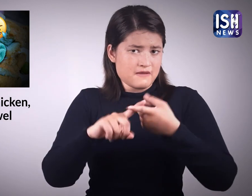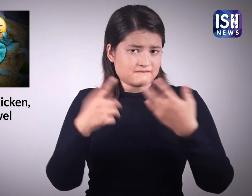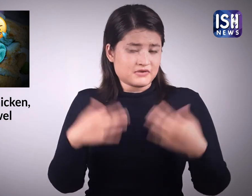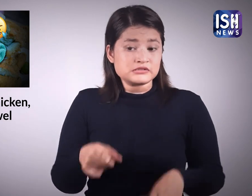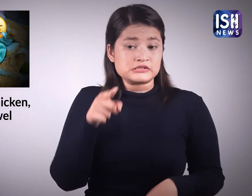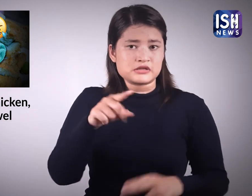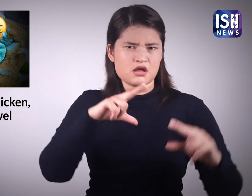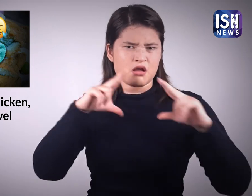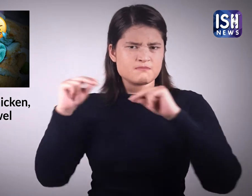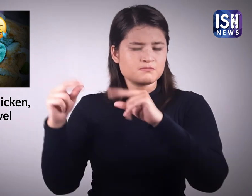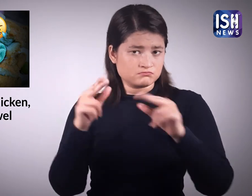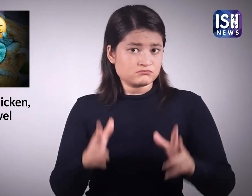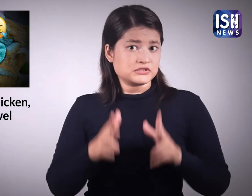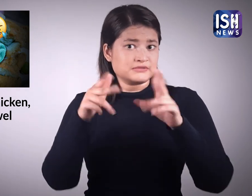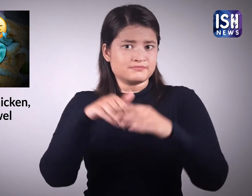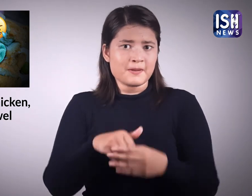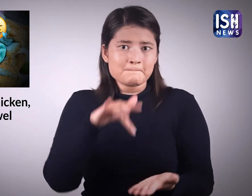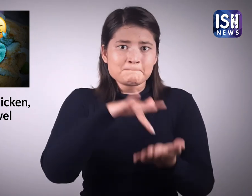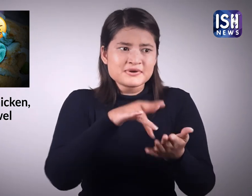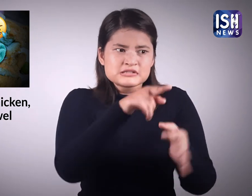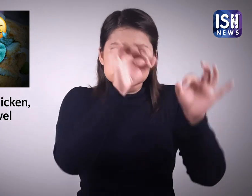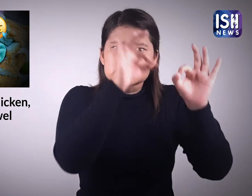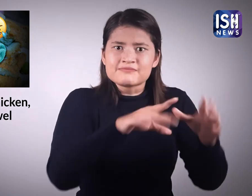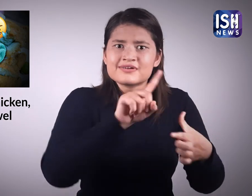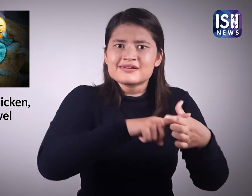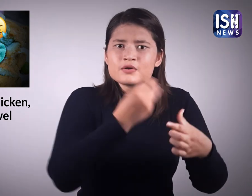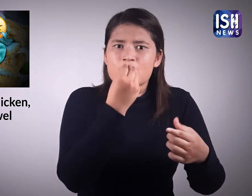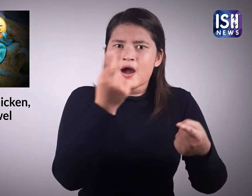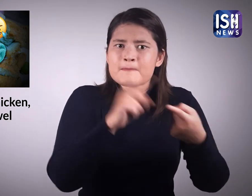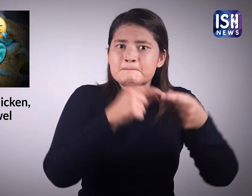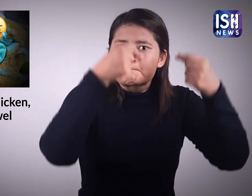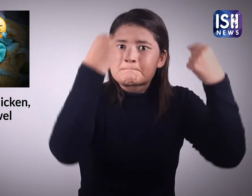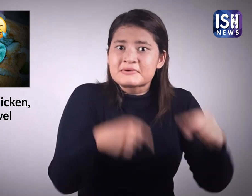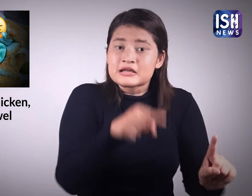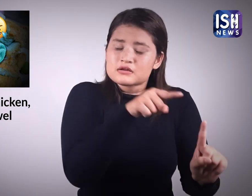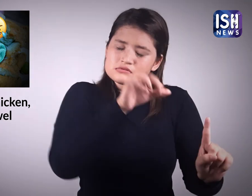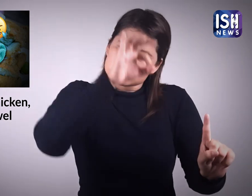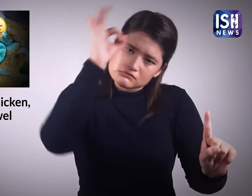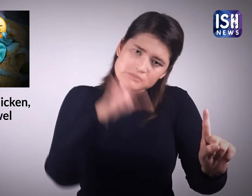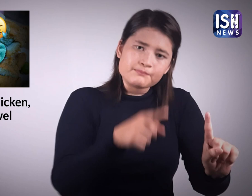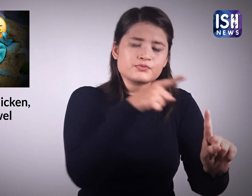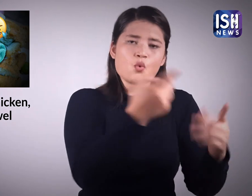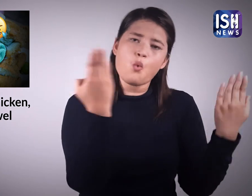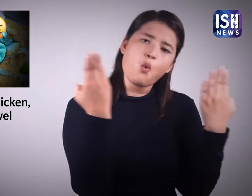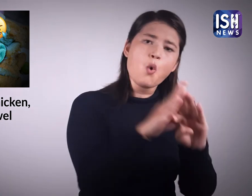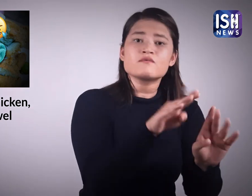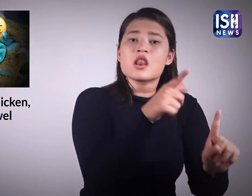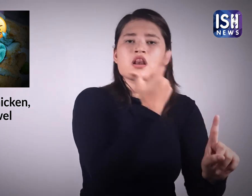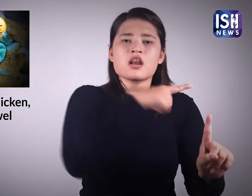सूत्रों के अनुसार जॉलीबी फूट्स की उस शाखा को अस्थारी रूप से बंद कर दिया गया है।